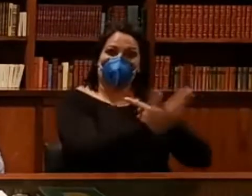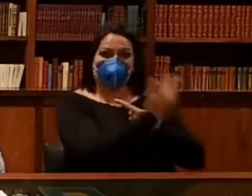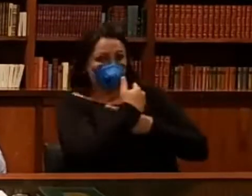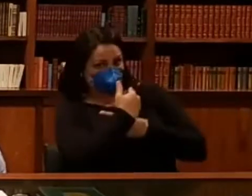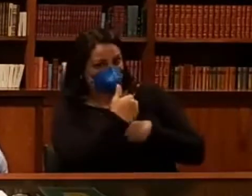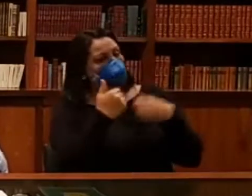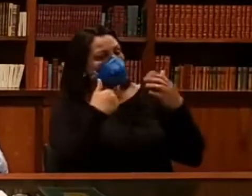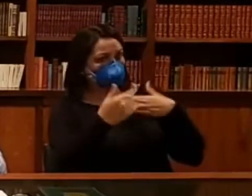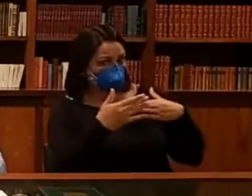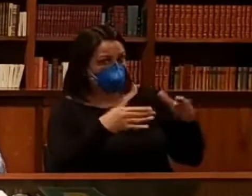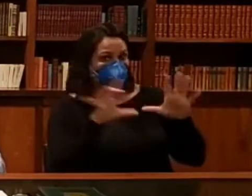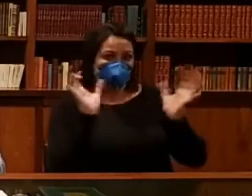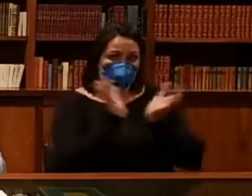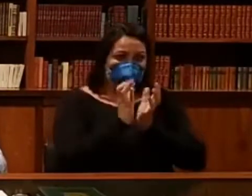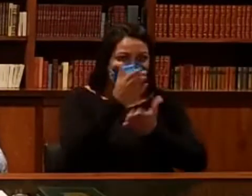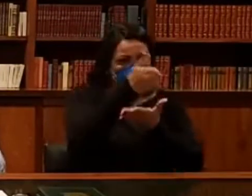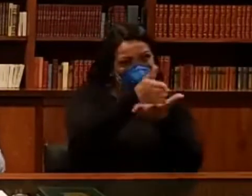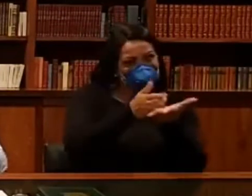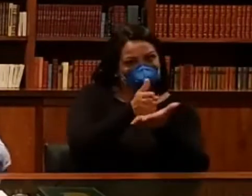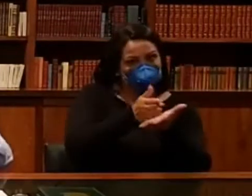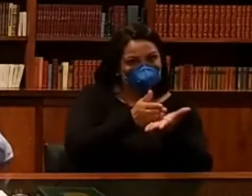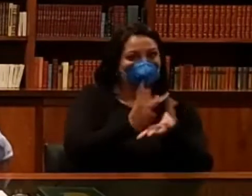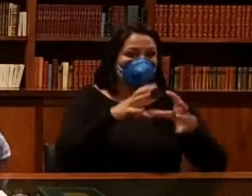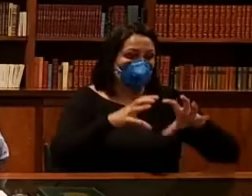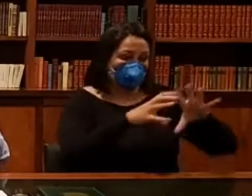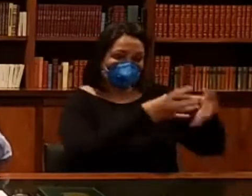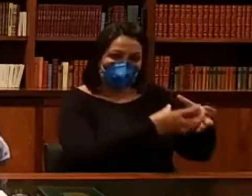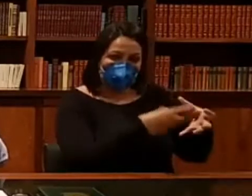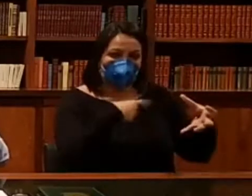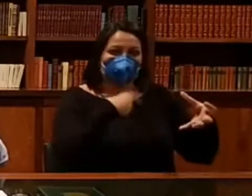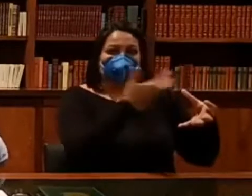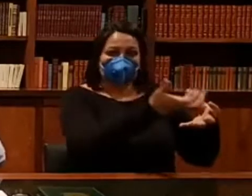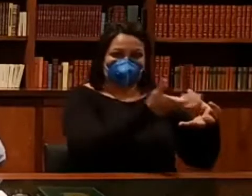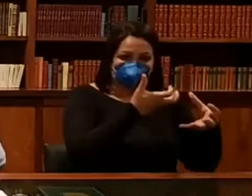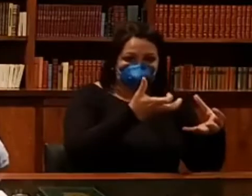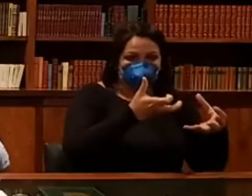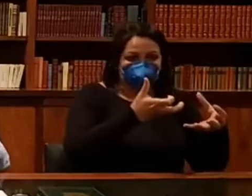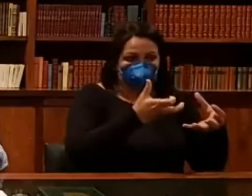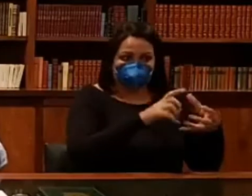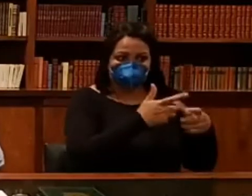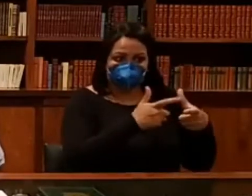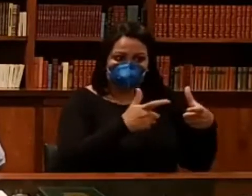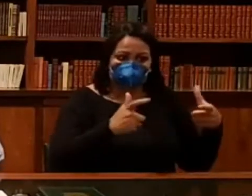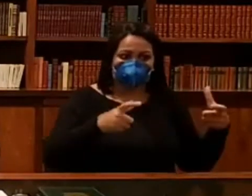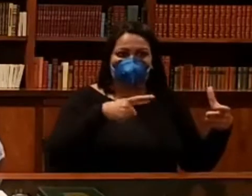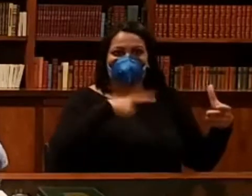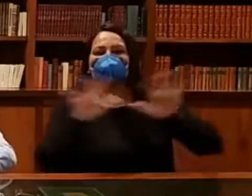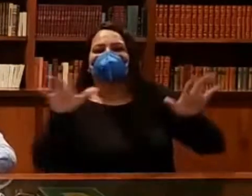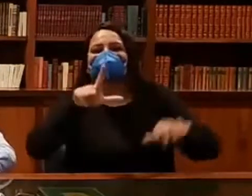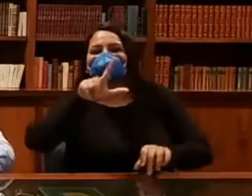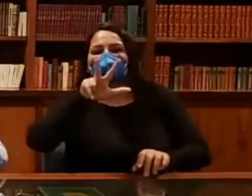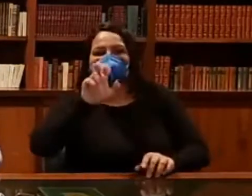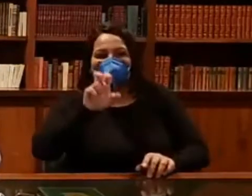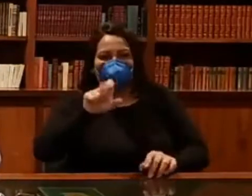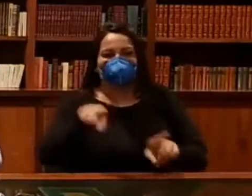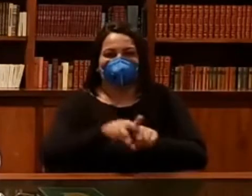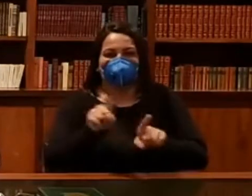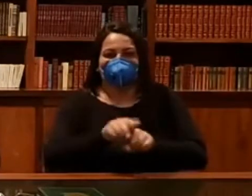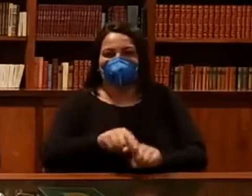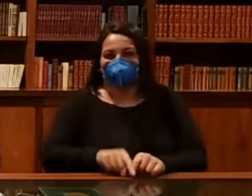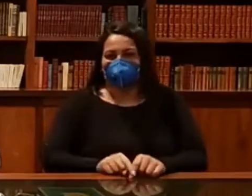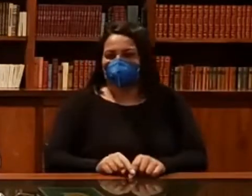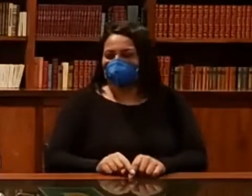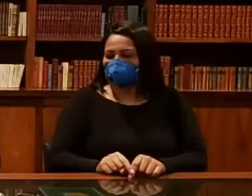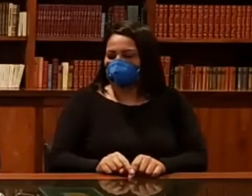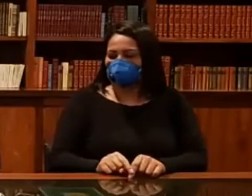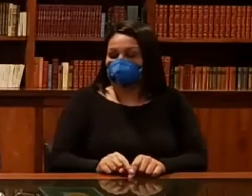comunicação da Presidência da República, Fábio Van Garten, testou positivo para a doença. Bem, lá, Mandetta, vamos lá, Mandetta.